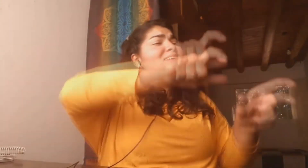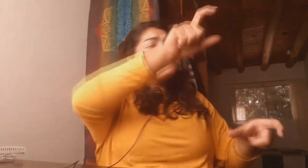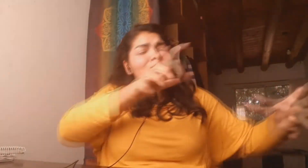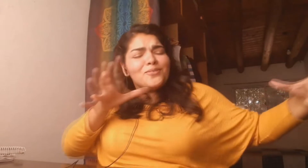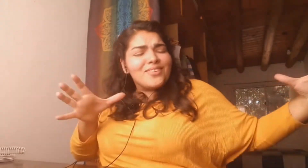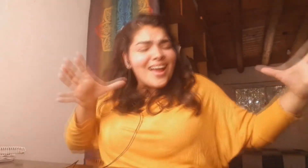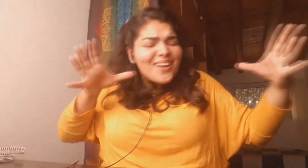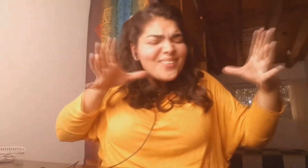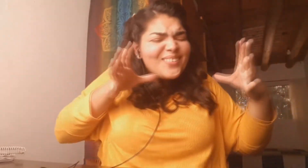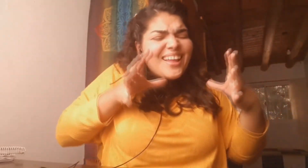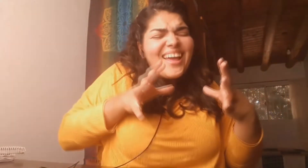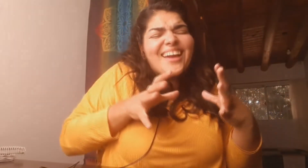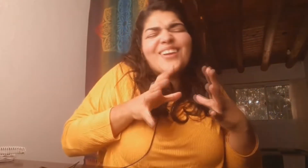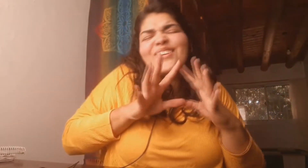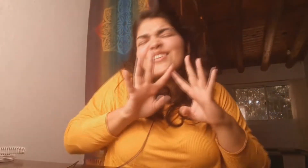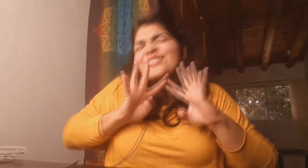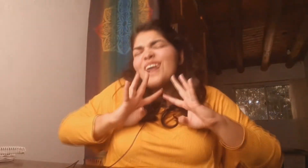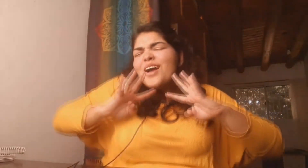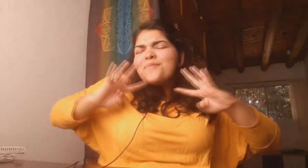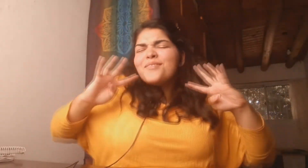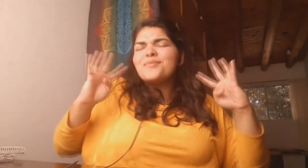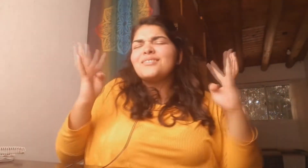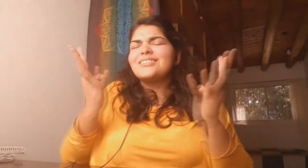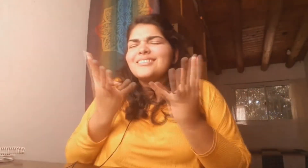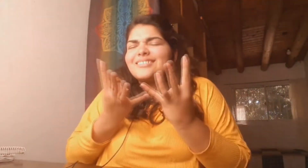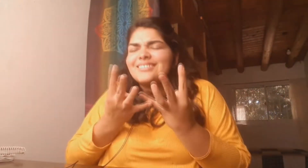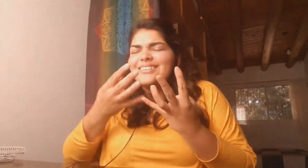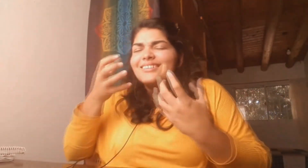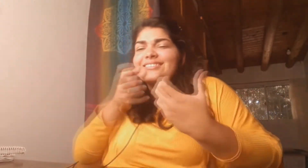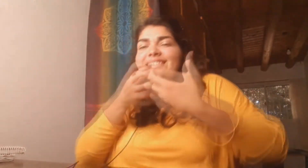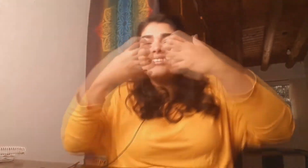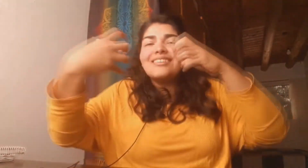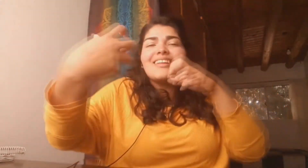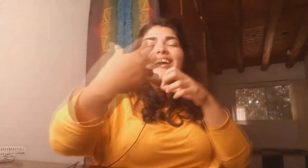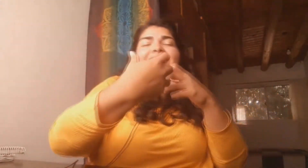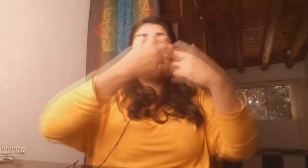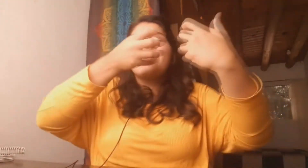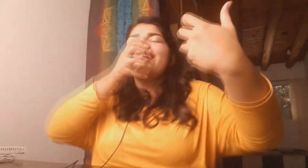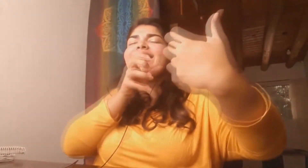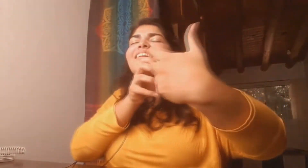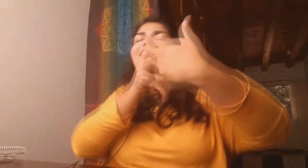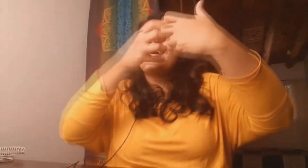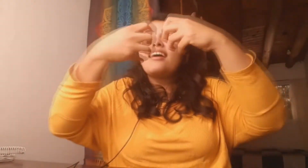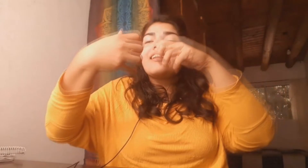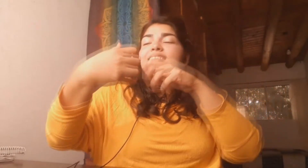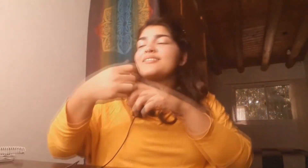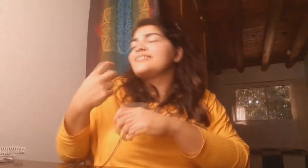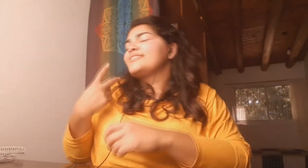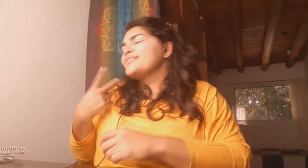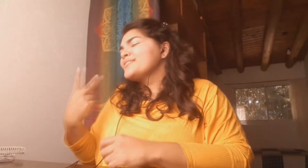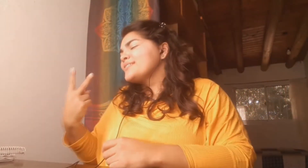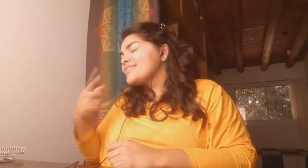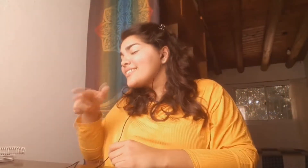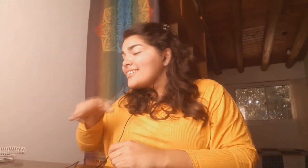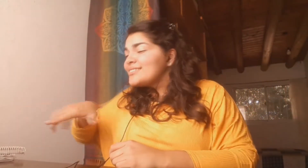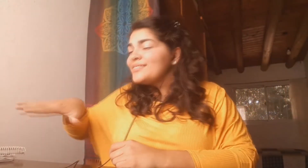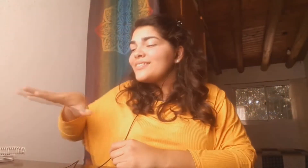Volveremos a juntarnos, volveremos a brindar, un café que da